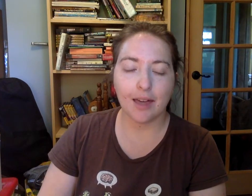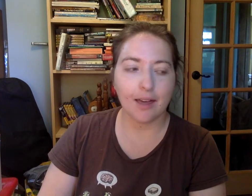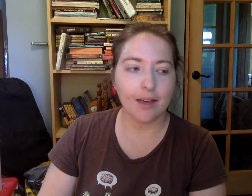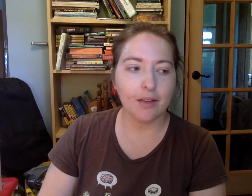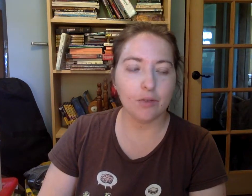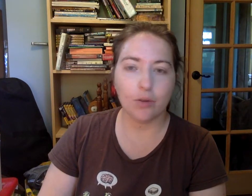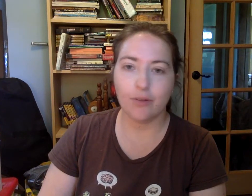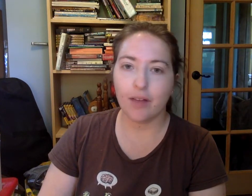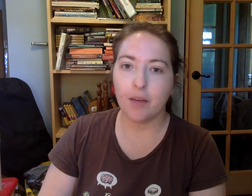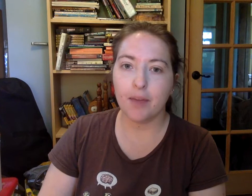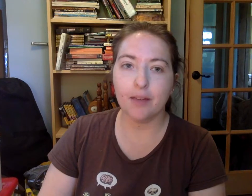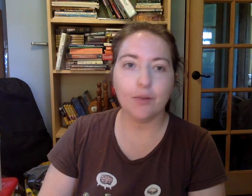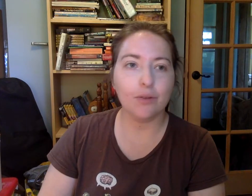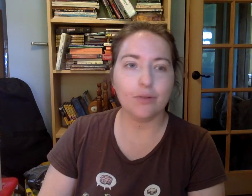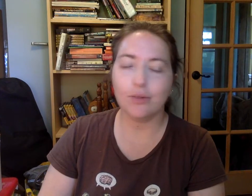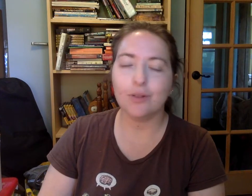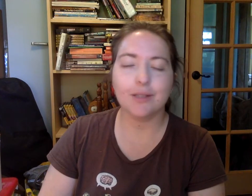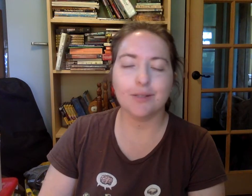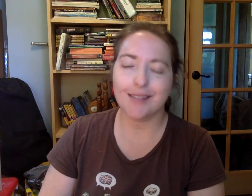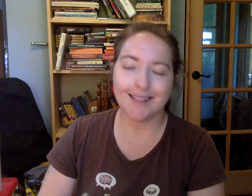todo vaya bien con todos de ustedes.